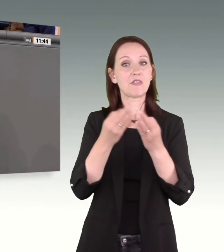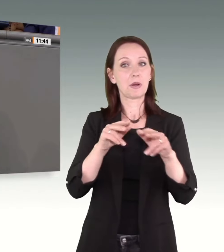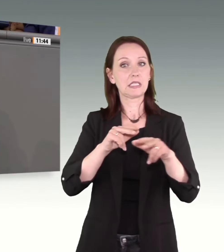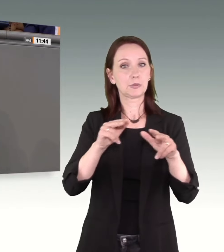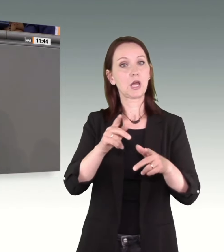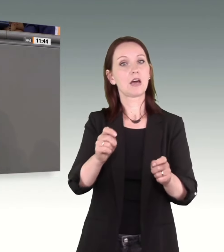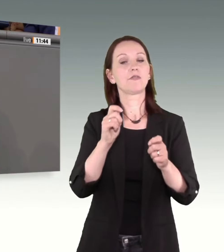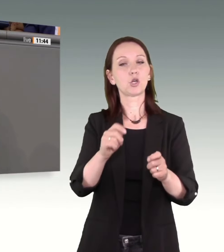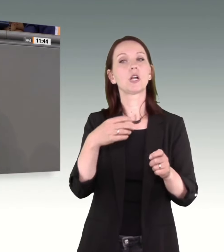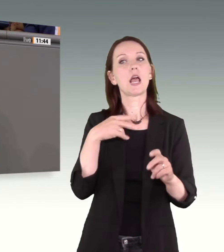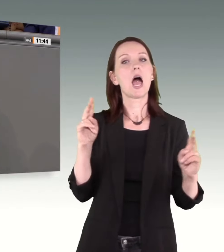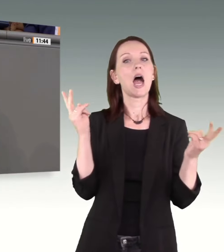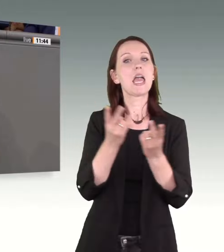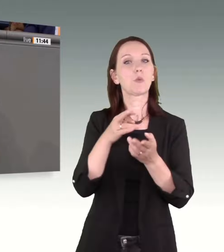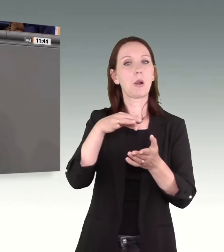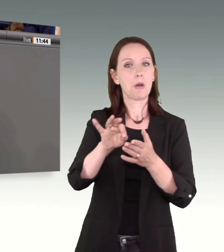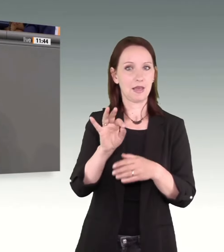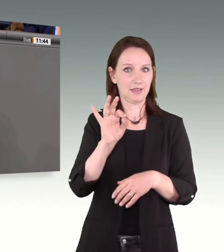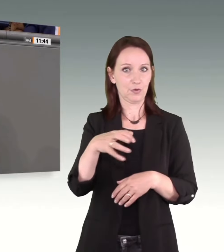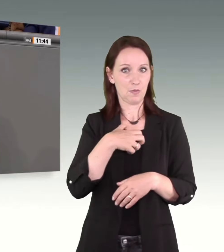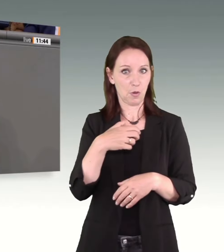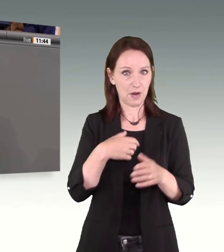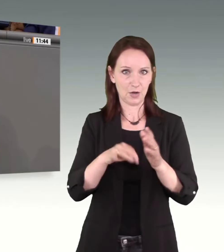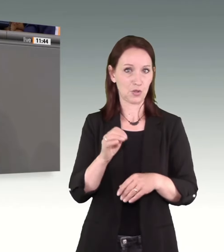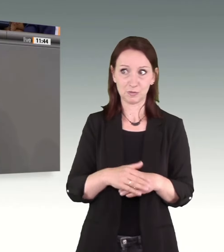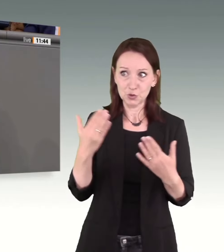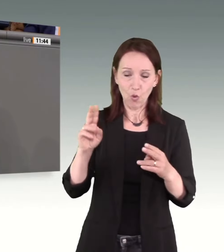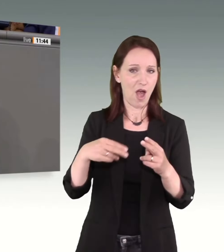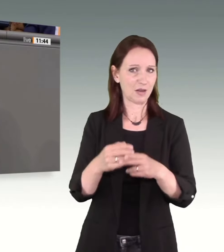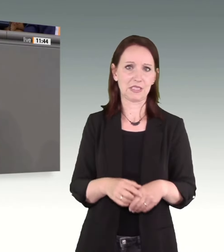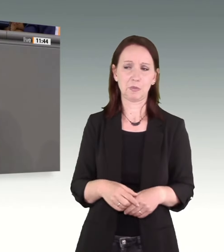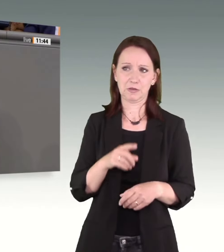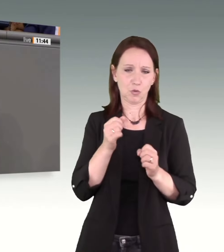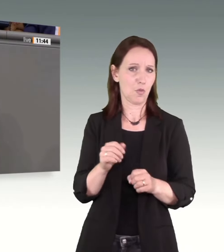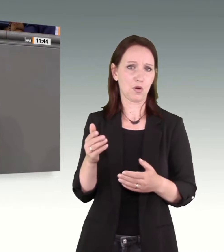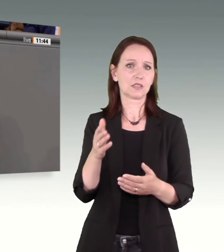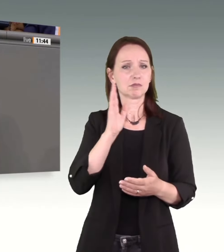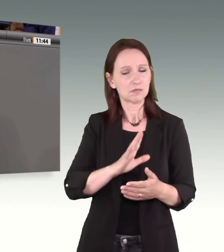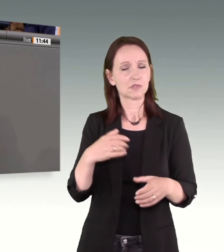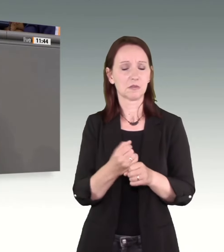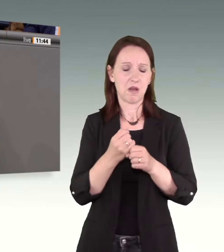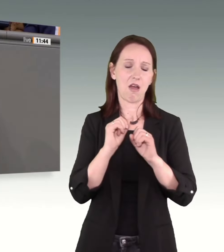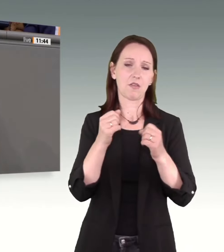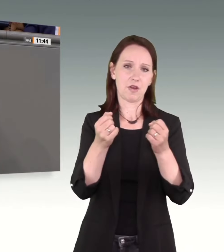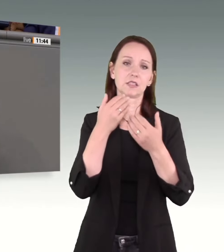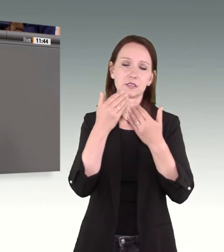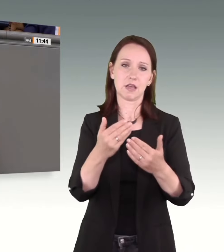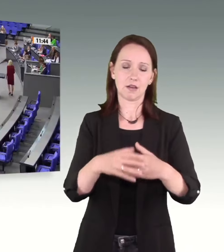vorschlägt, um dem Problem zu begegnen, dann ist das auf gar keinen Fall angemessen, sondern zynisch. Tun Sie was. Vielen Dank.